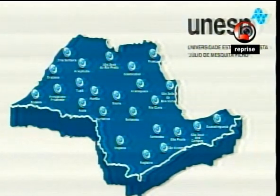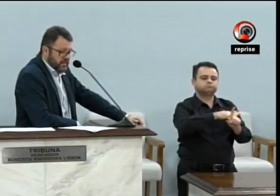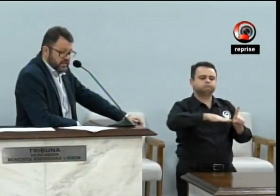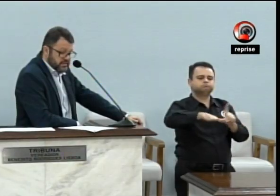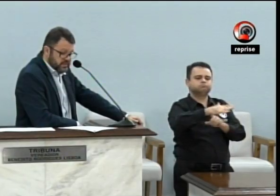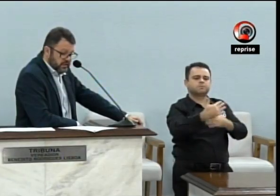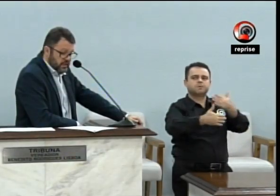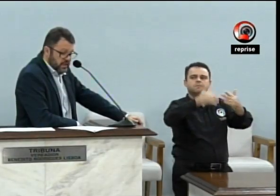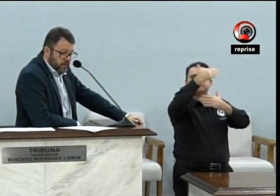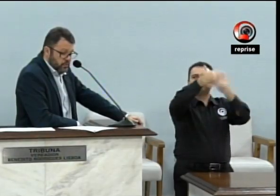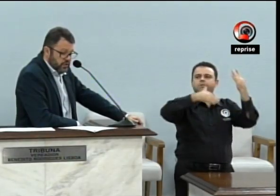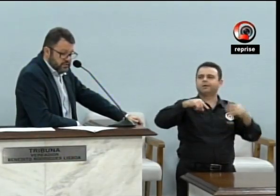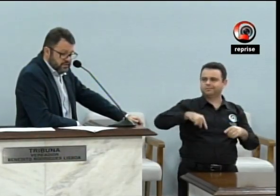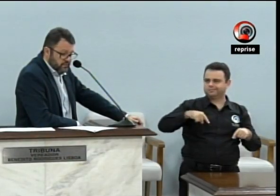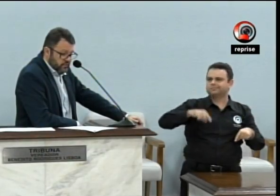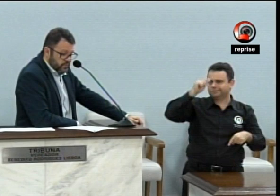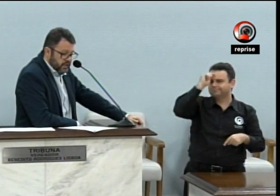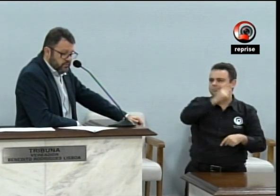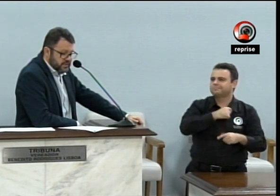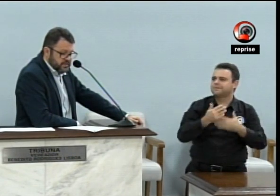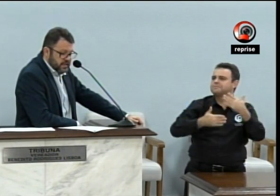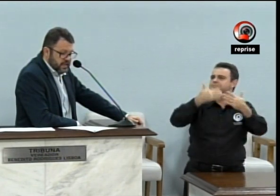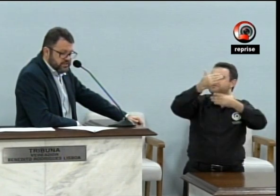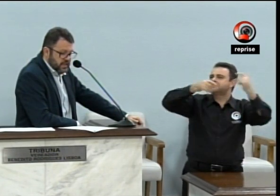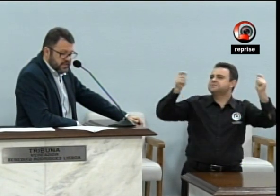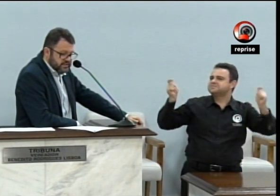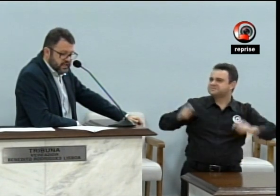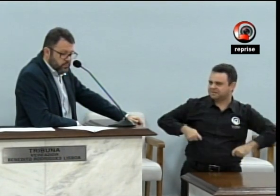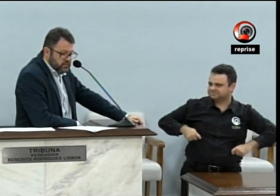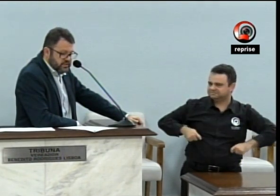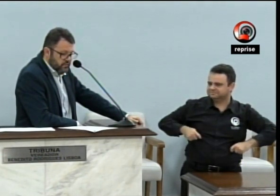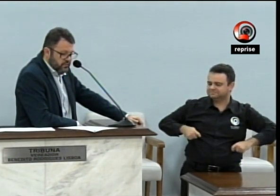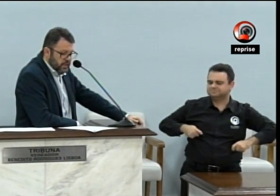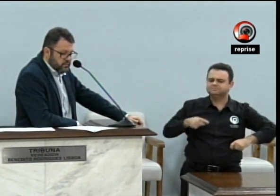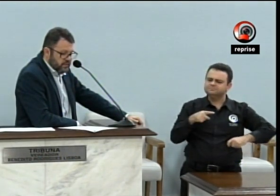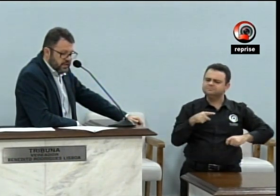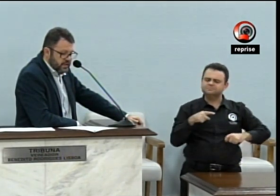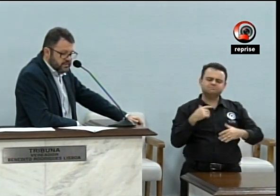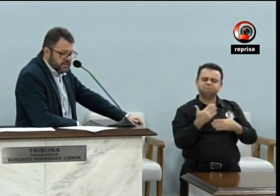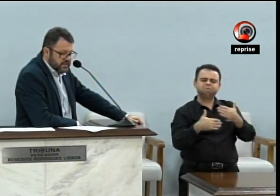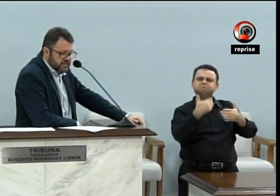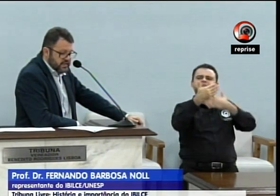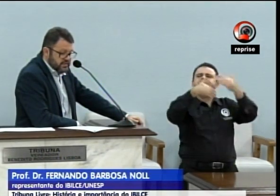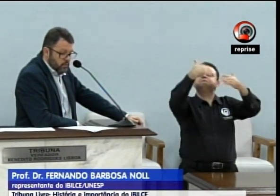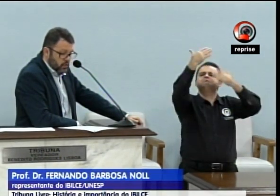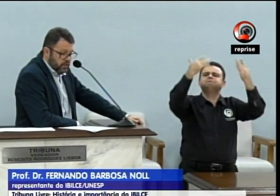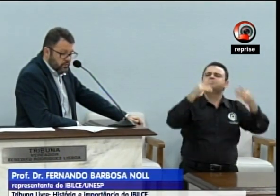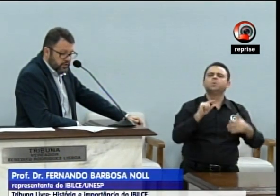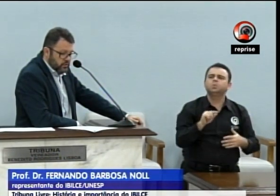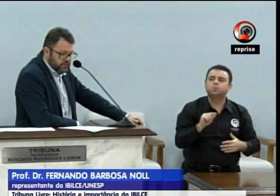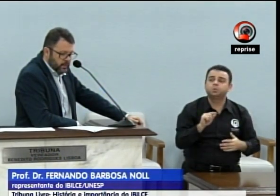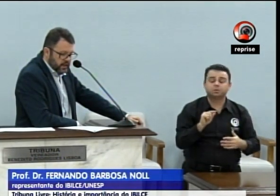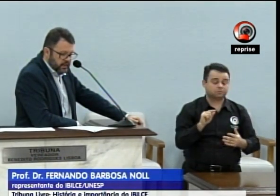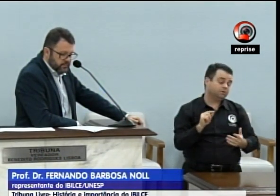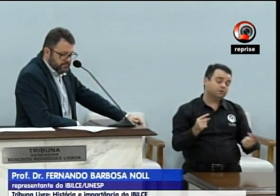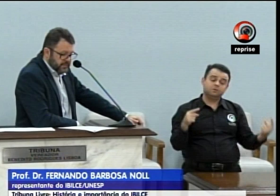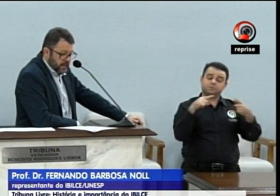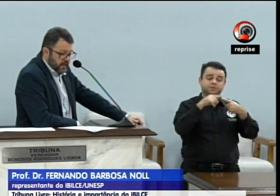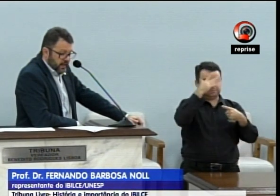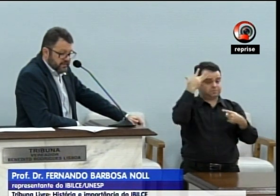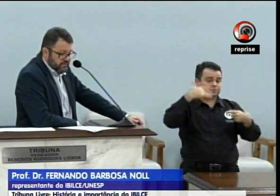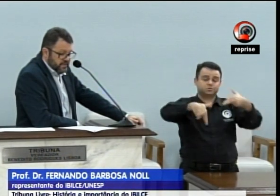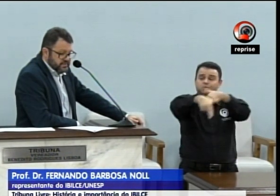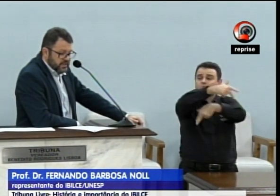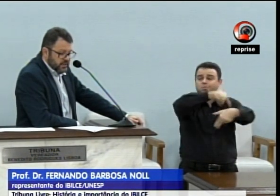cidade. Sim, porque o desenvolvimento da cidade é sempre o desenvolvimento daqueles que na cidade moram e ou trabalham.